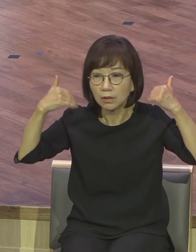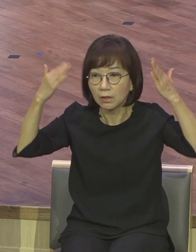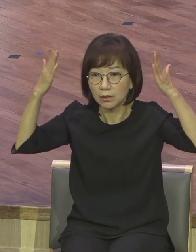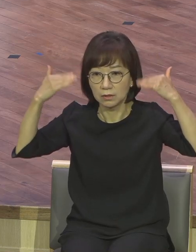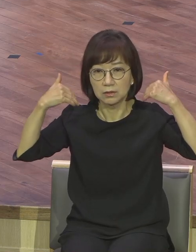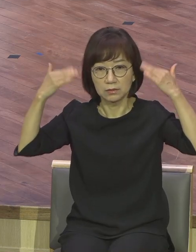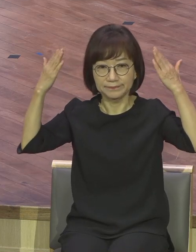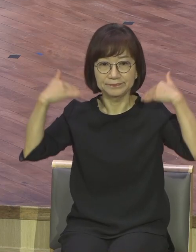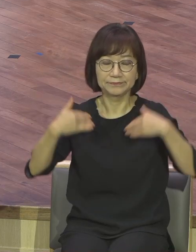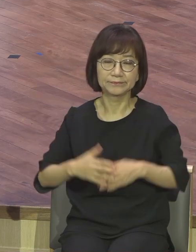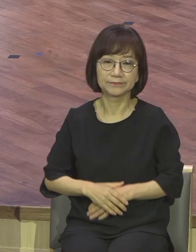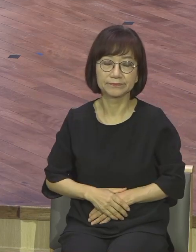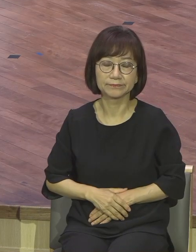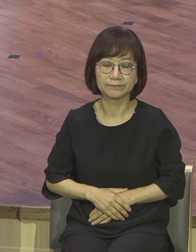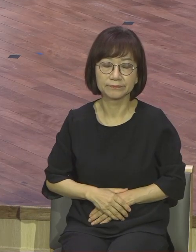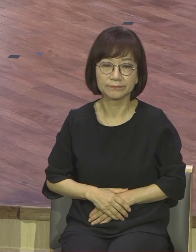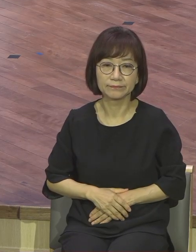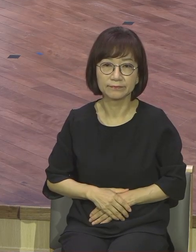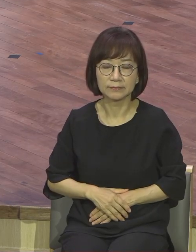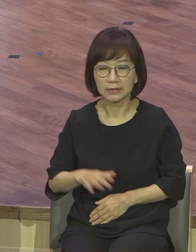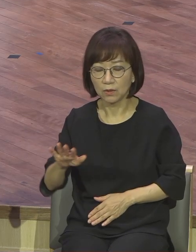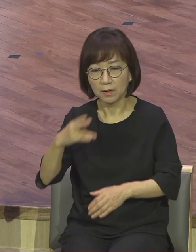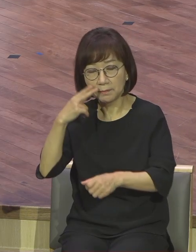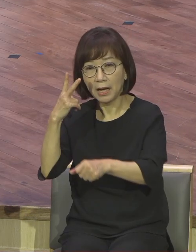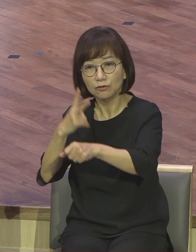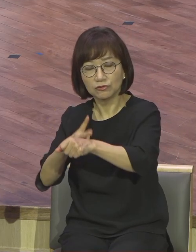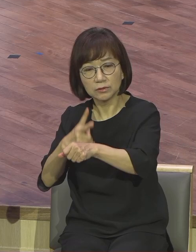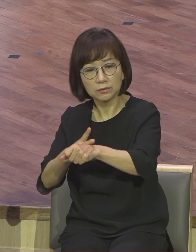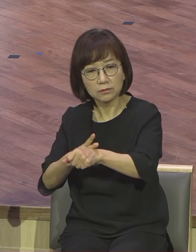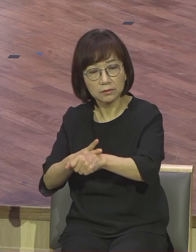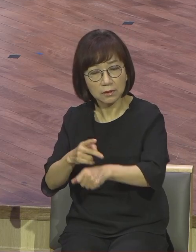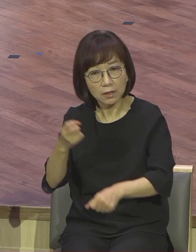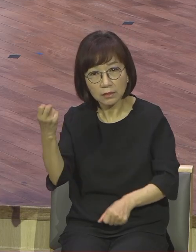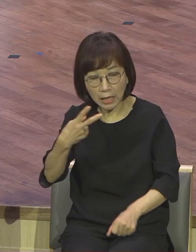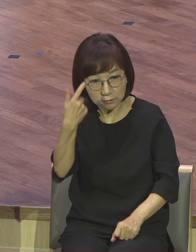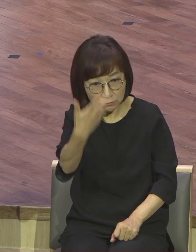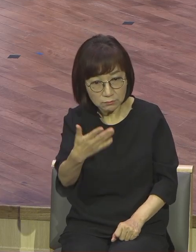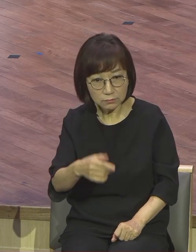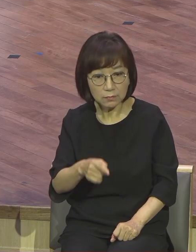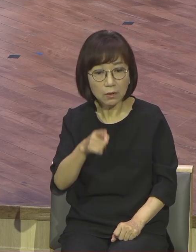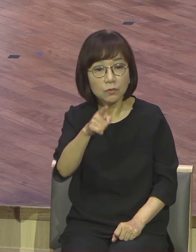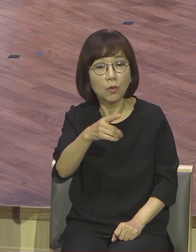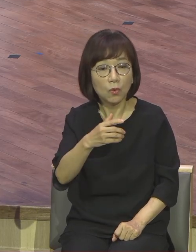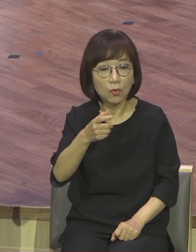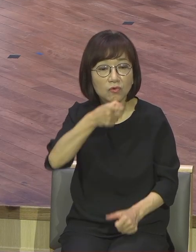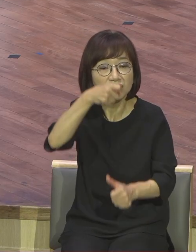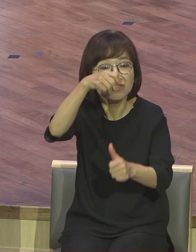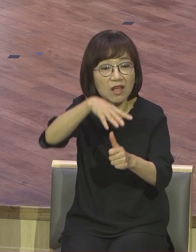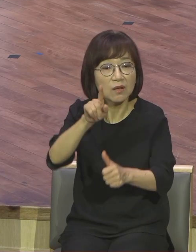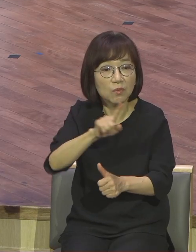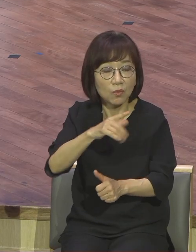이렇게 대답했어요. 바울이 다시 묻습니다. 무슨 그럼 세례받았냐? 우리는